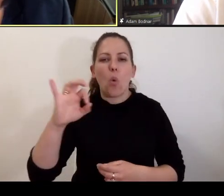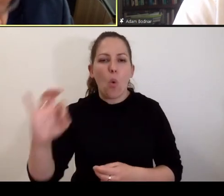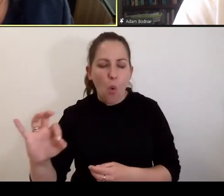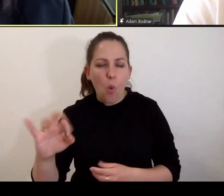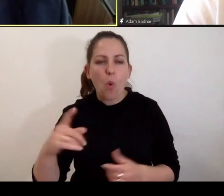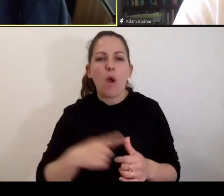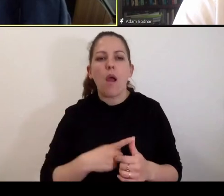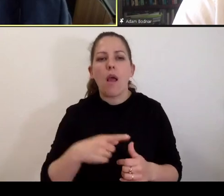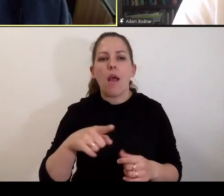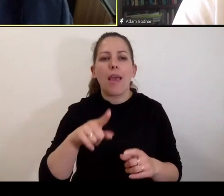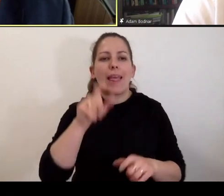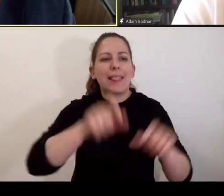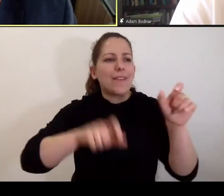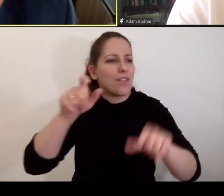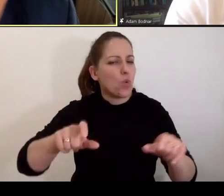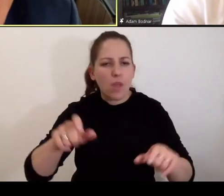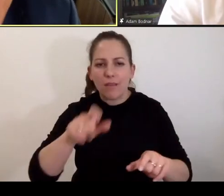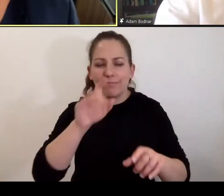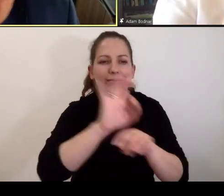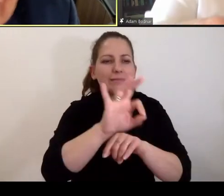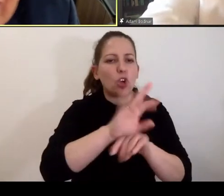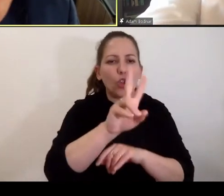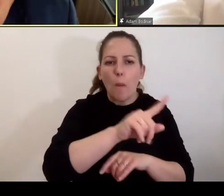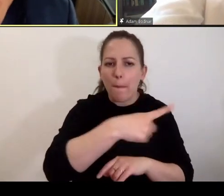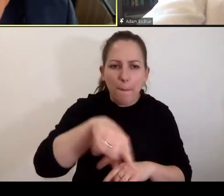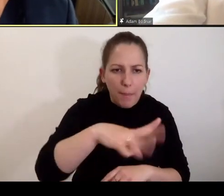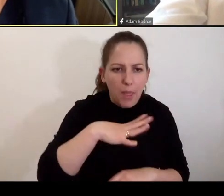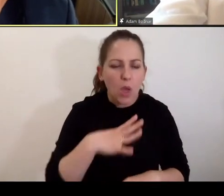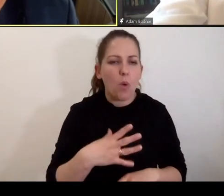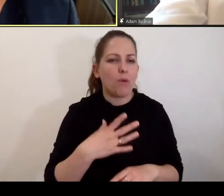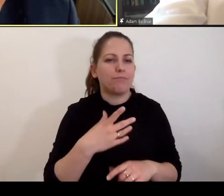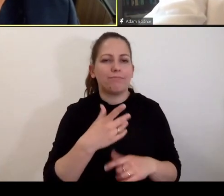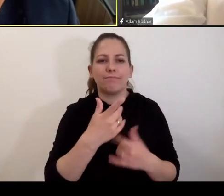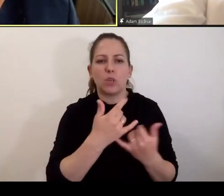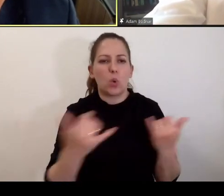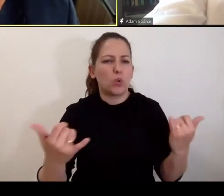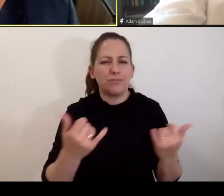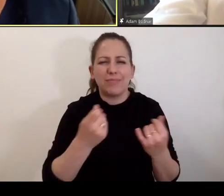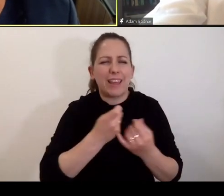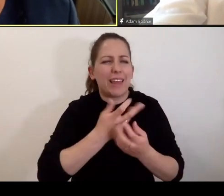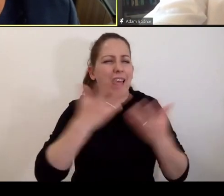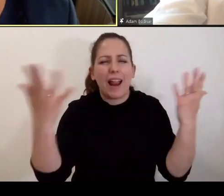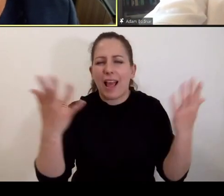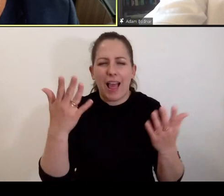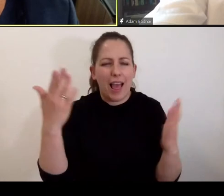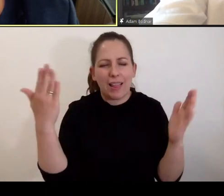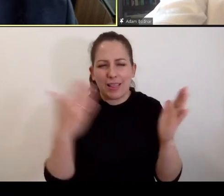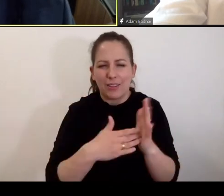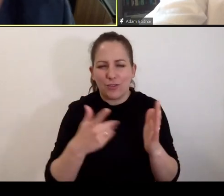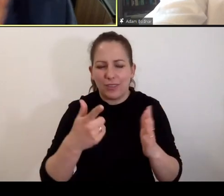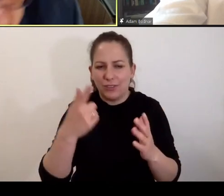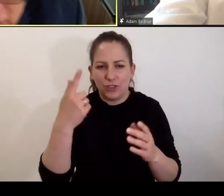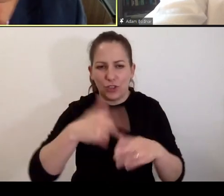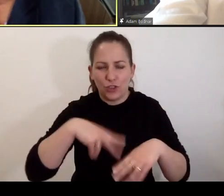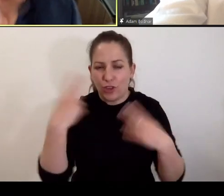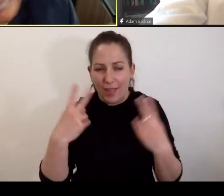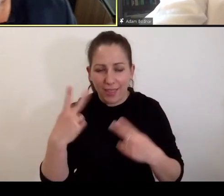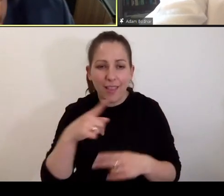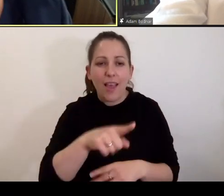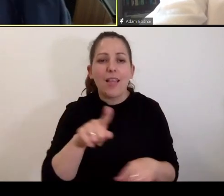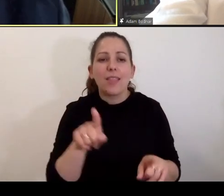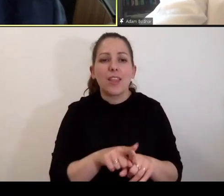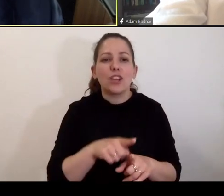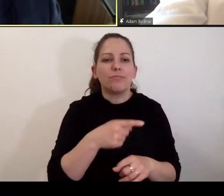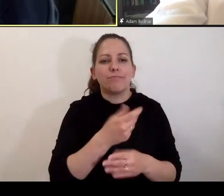od indywidualnych ofiar. My mamy takich notyfikacji kilkanaście tysięcy dziennie. Oczywiście są rzeczy częściowo,